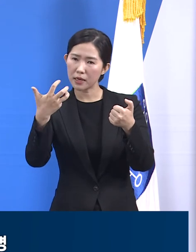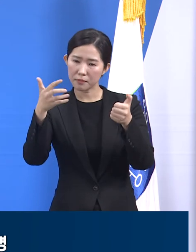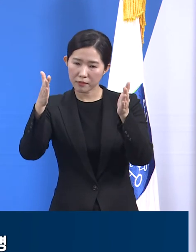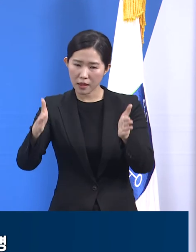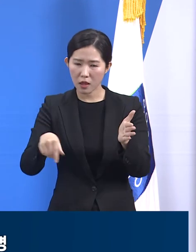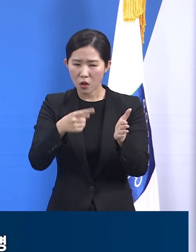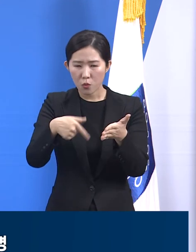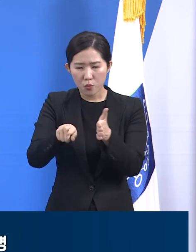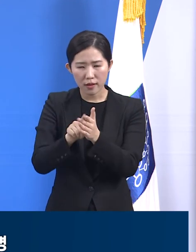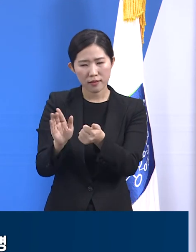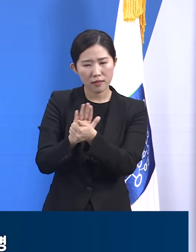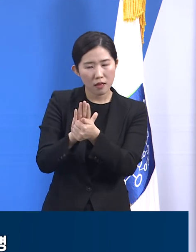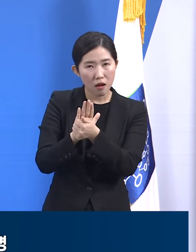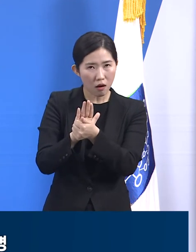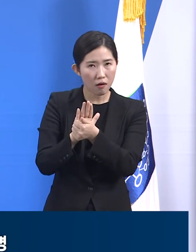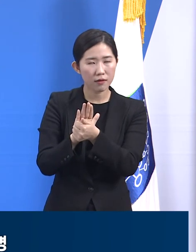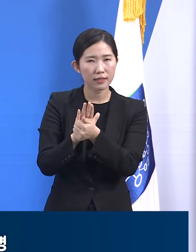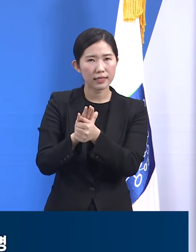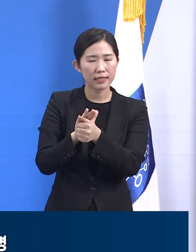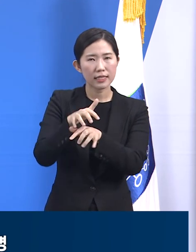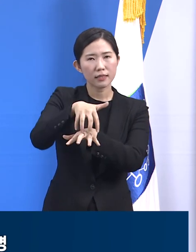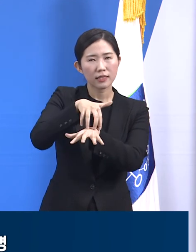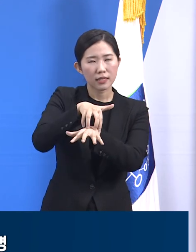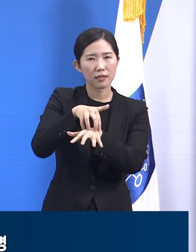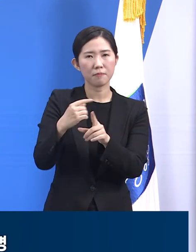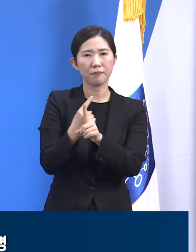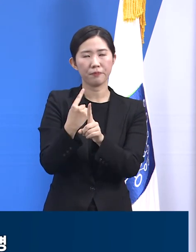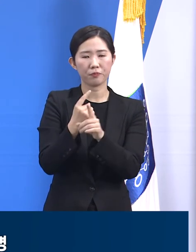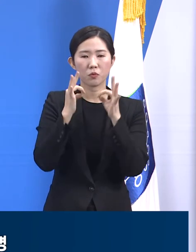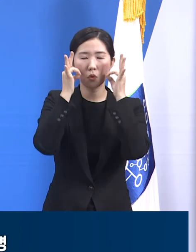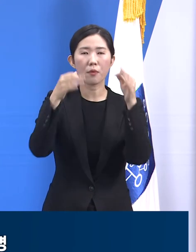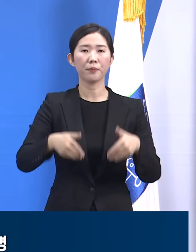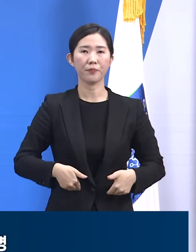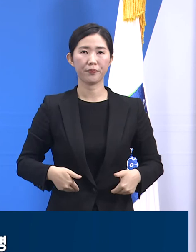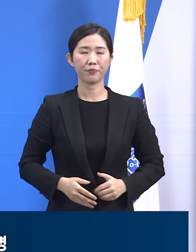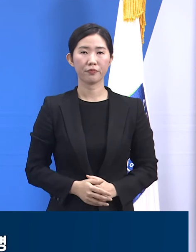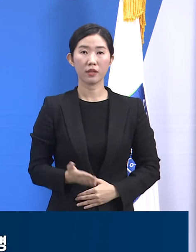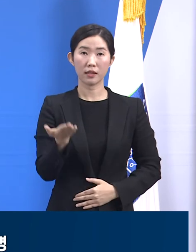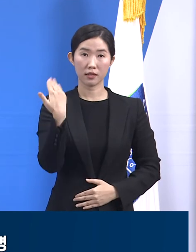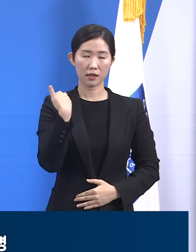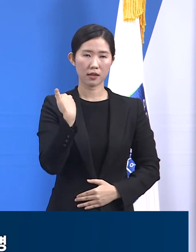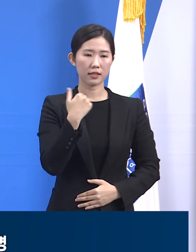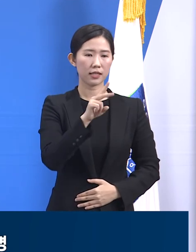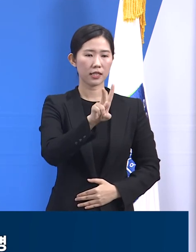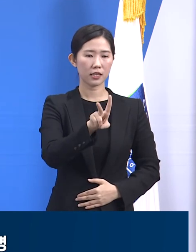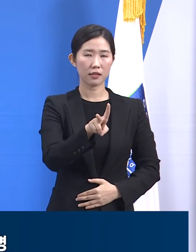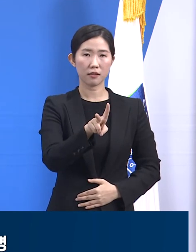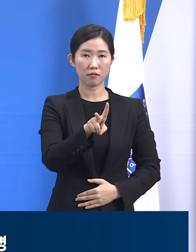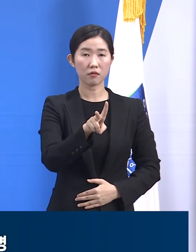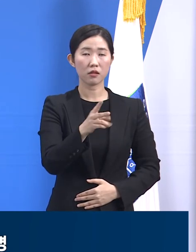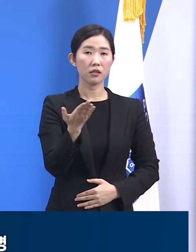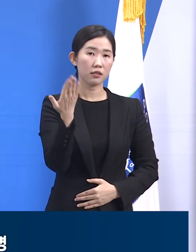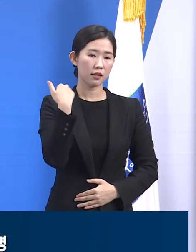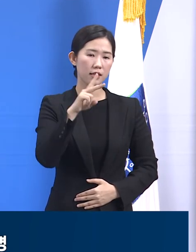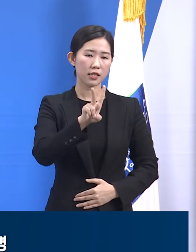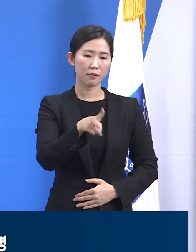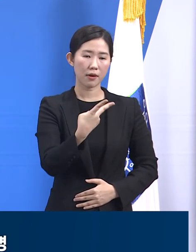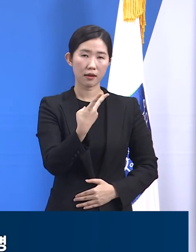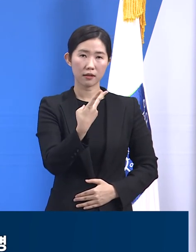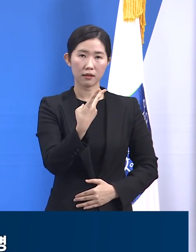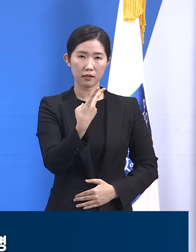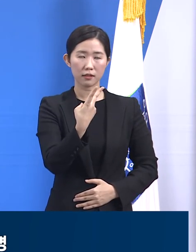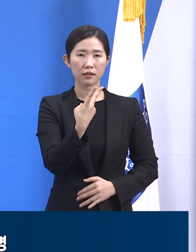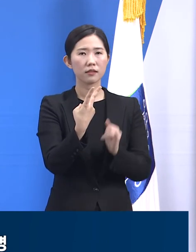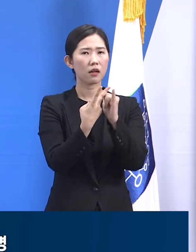지난 1년간 경기도에선 총 273명의 확진자께서 안타깝게도 투병 중